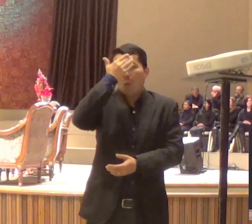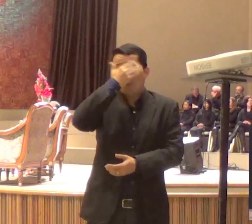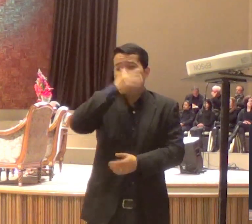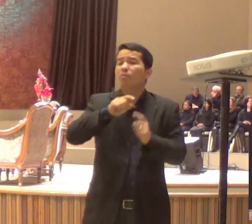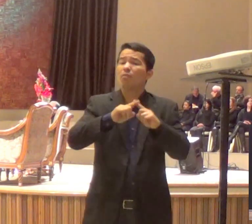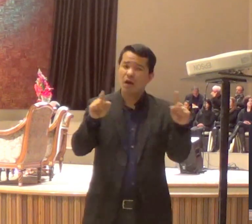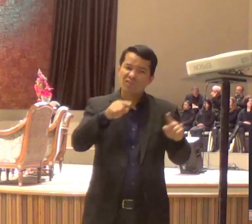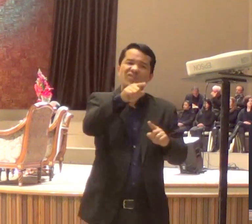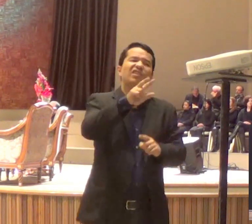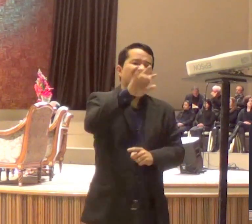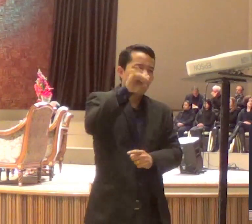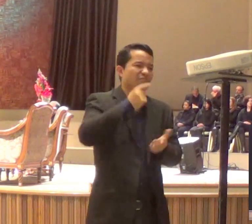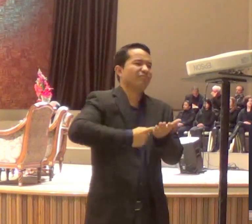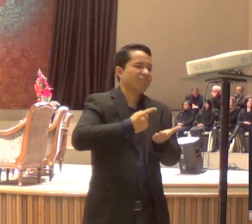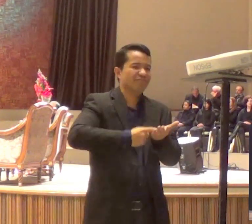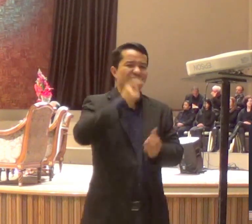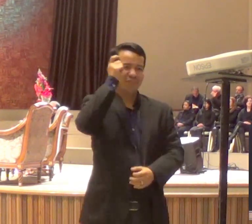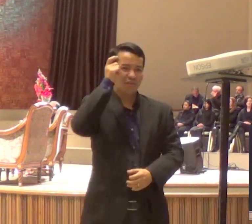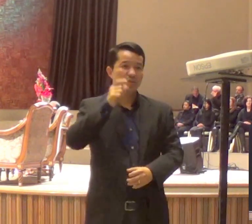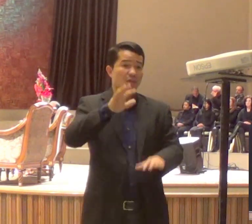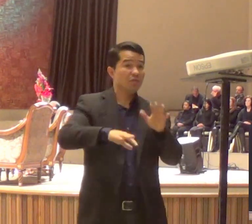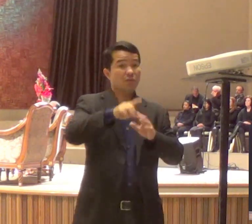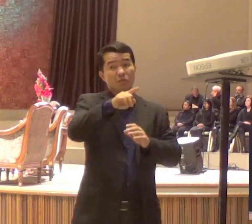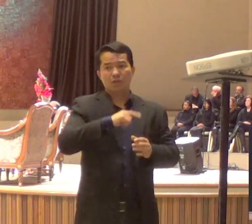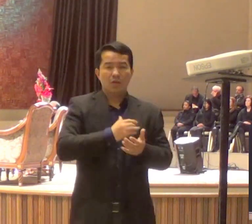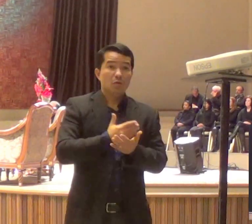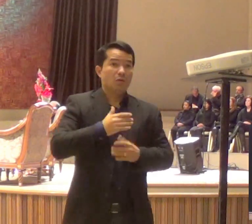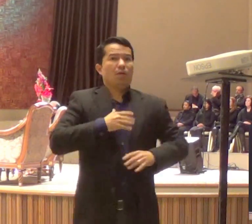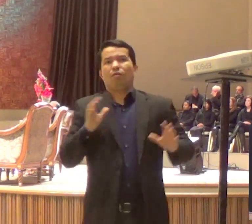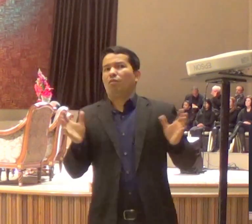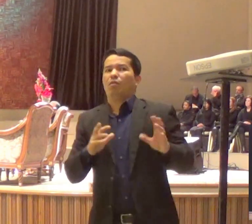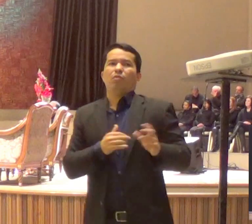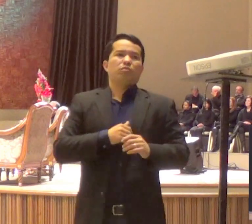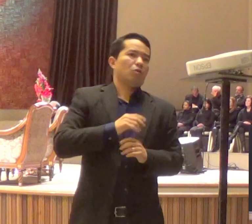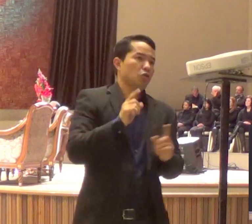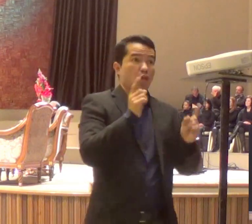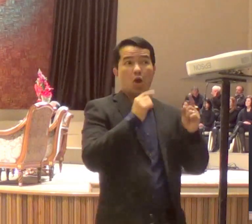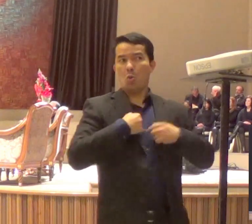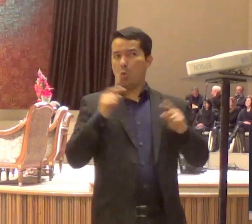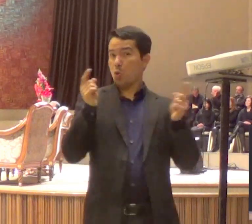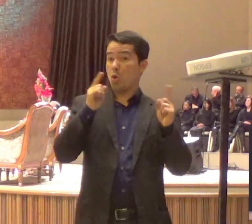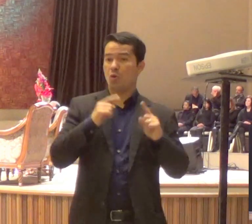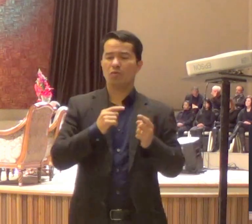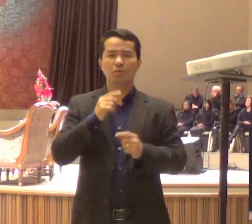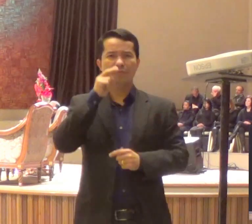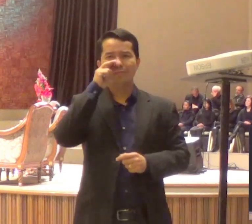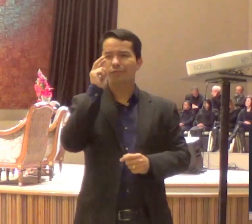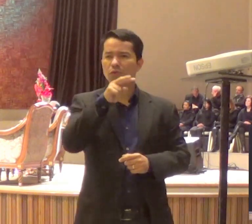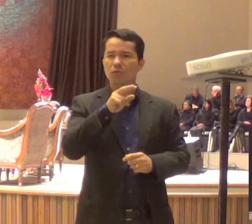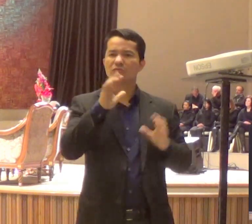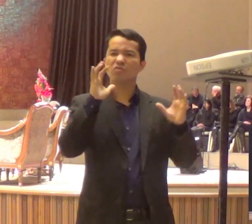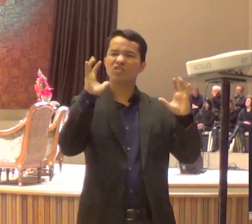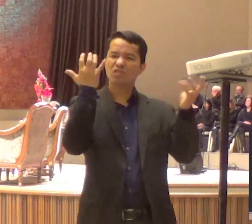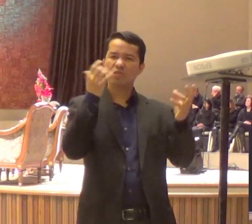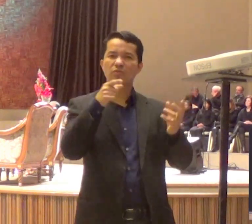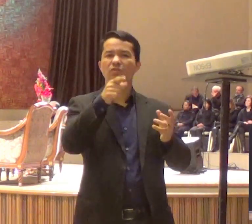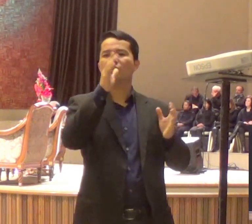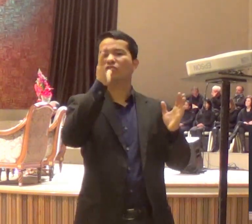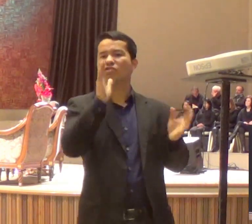E, quando a gente vê, a gente está envolvido. Eu, quando começo a ver esses noticiários, né? Sobre a operação